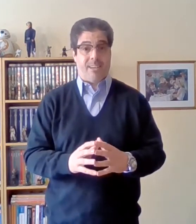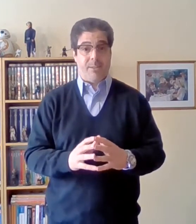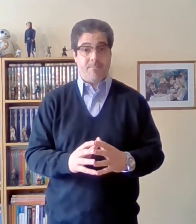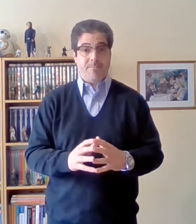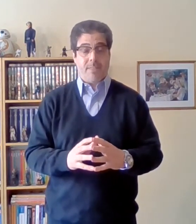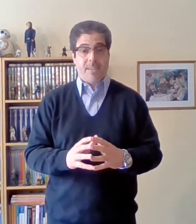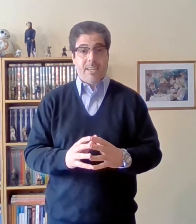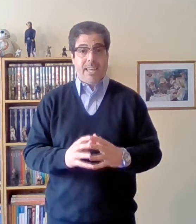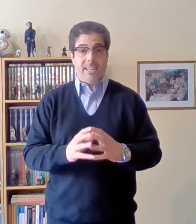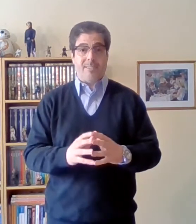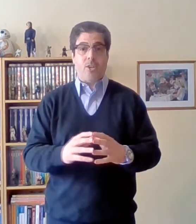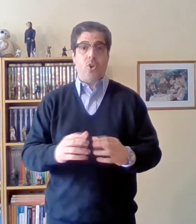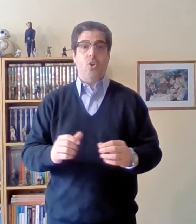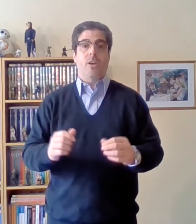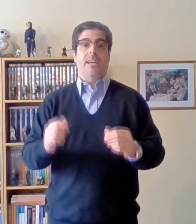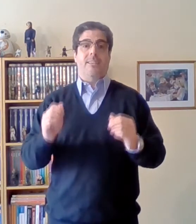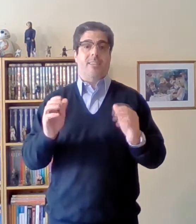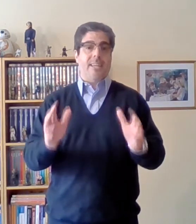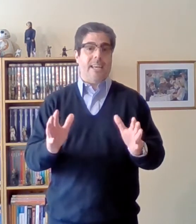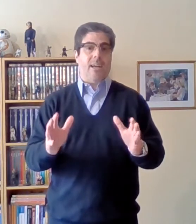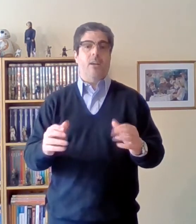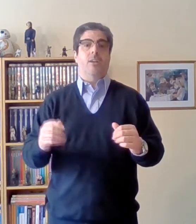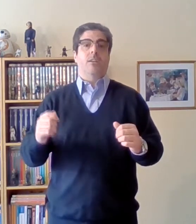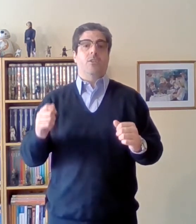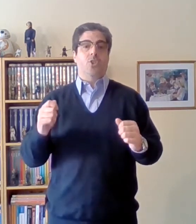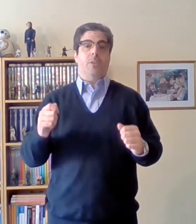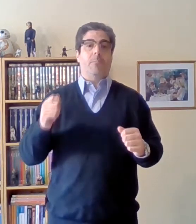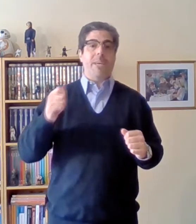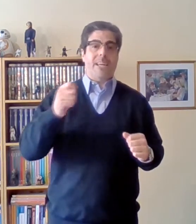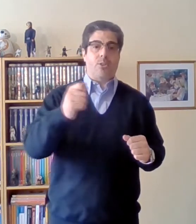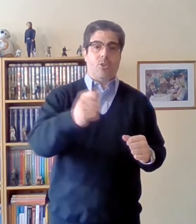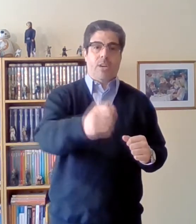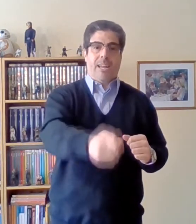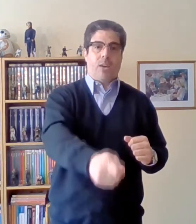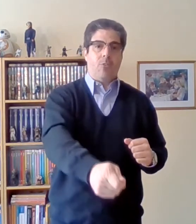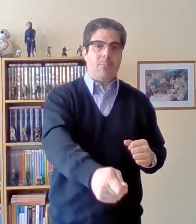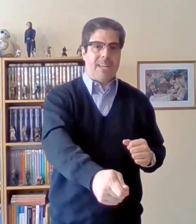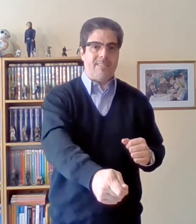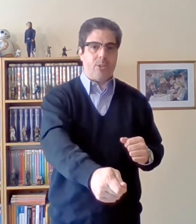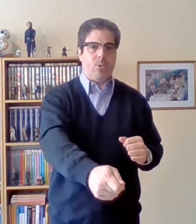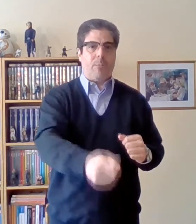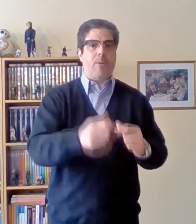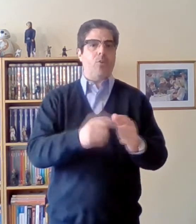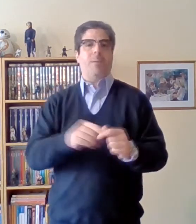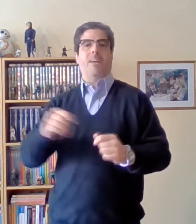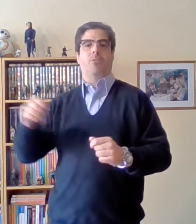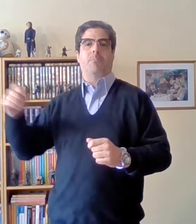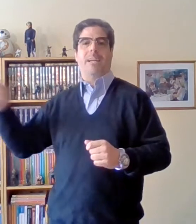es decir yo sería yo invierto en la compra de aceitunas pero no para comprar